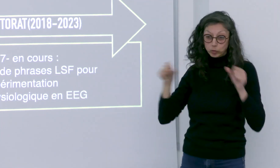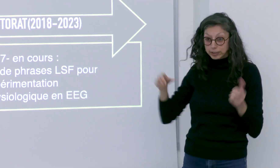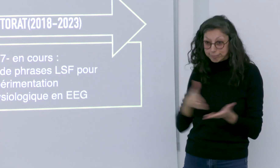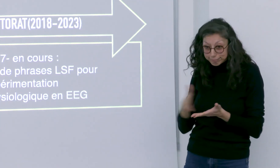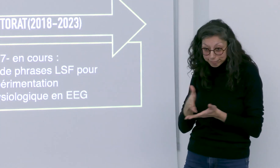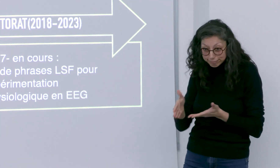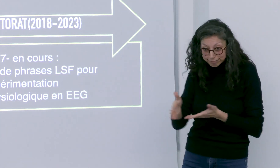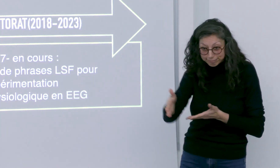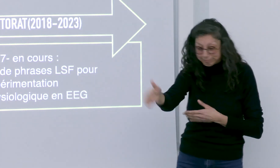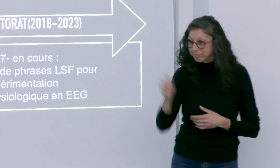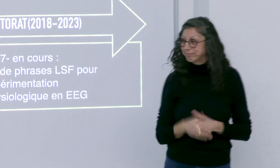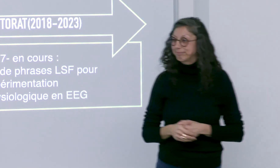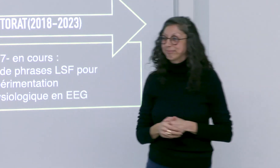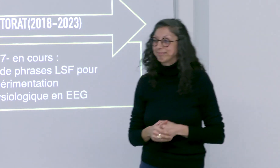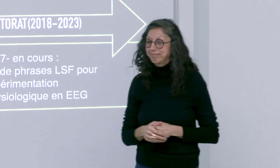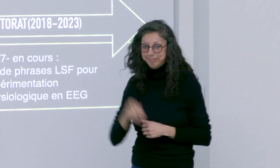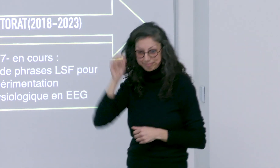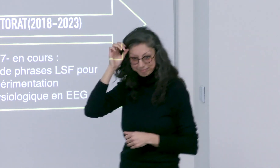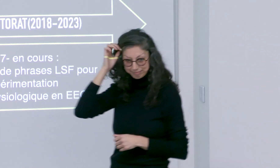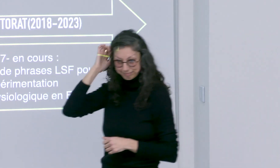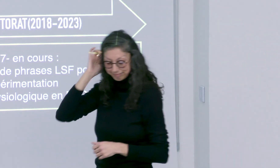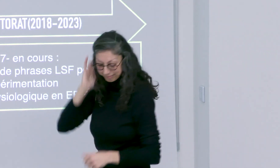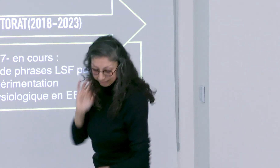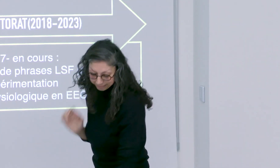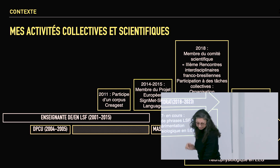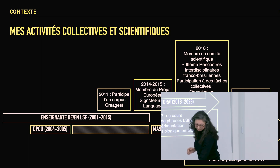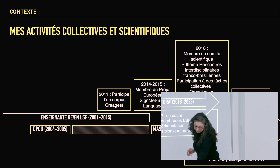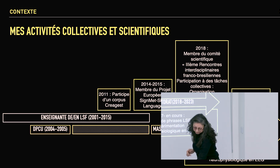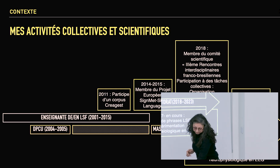étapes par lesquelles je suis passé, tout en lien avec la linguistique.